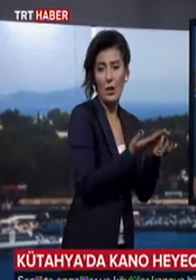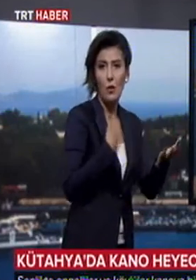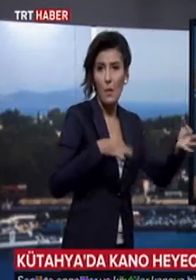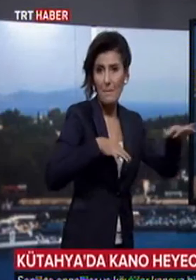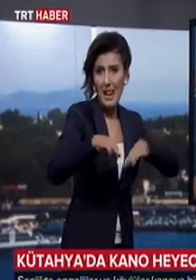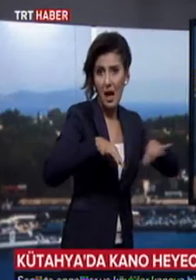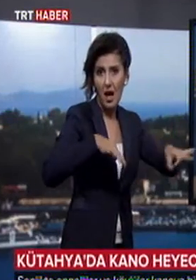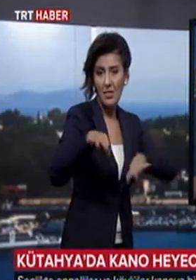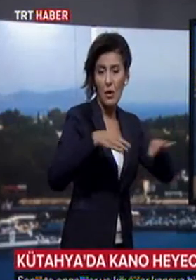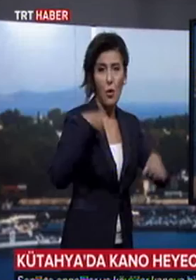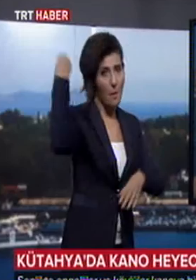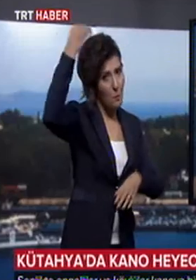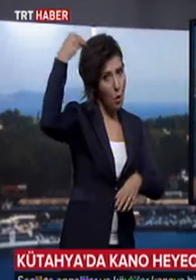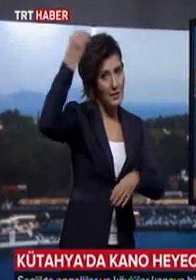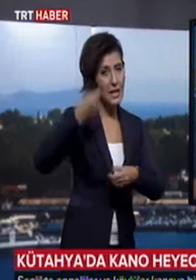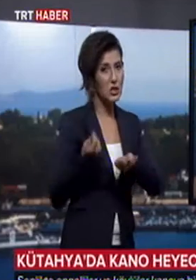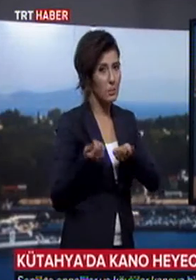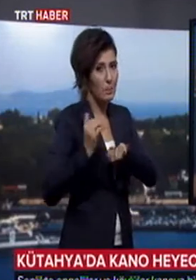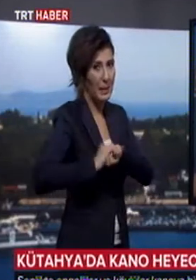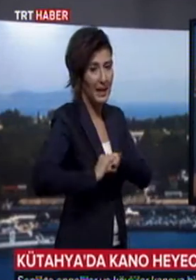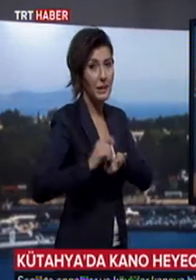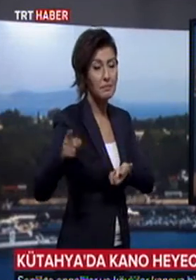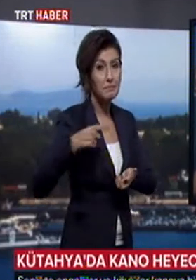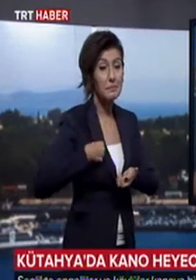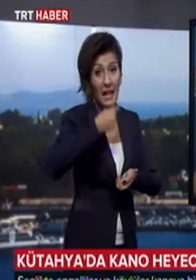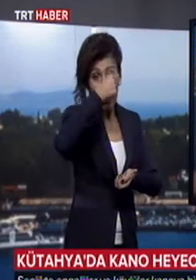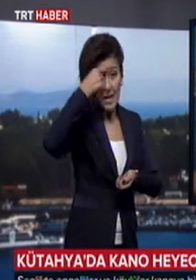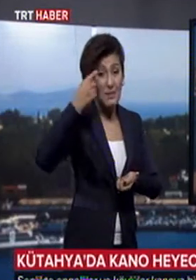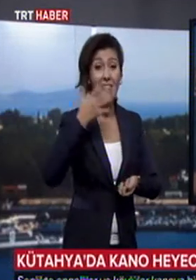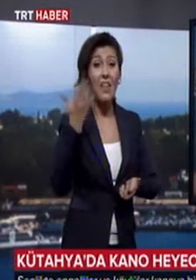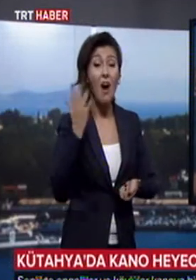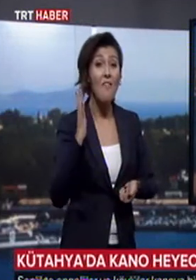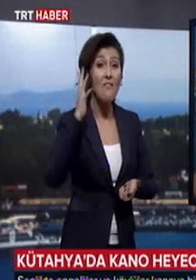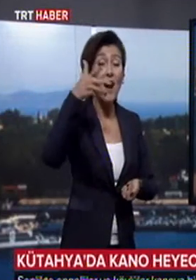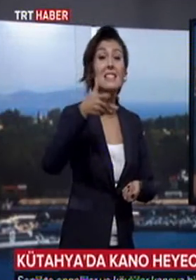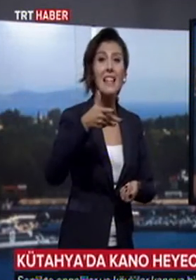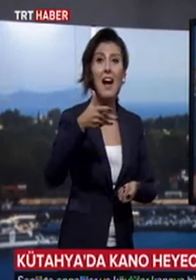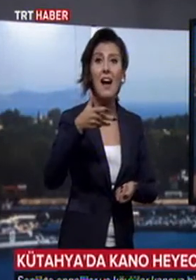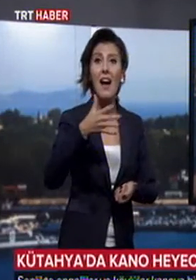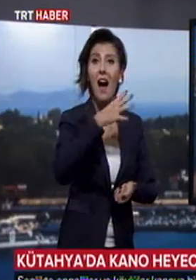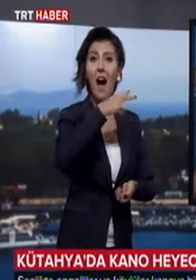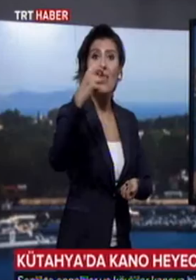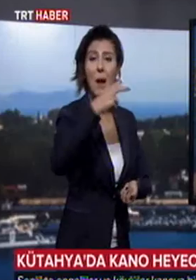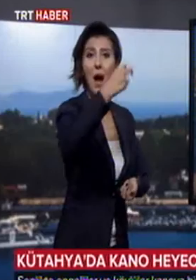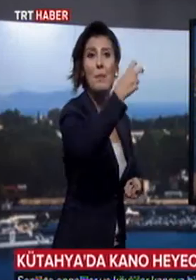çalışıyoruz muhtarlığımızla iş birliği içerisinde. Bu imkandan daha fazla istifade etmeyi buradaki alanımızın spor